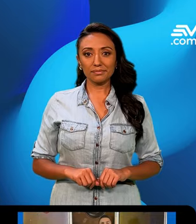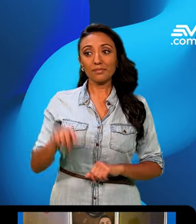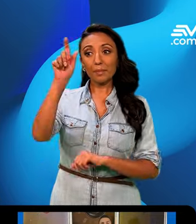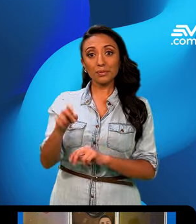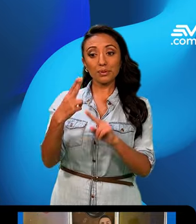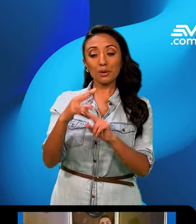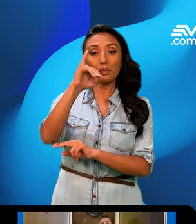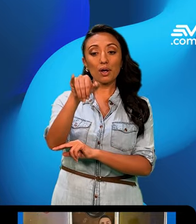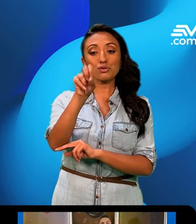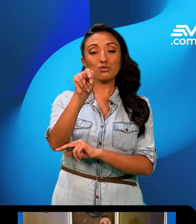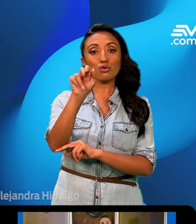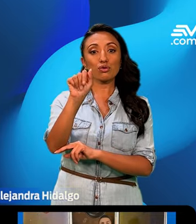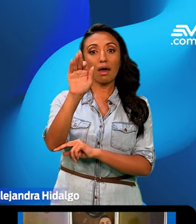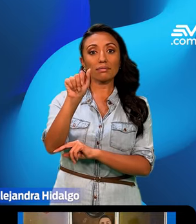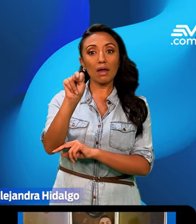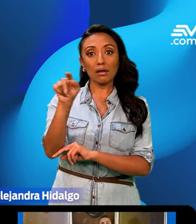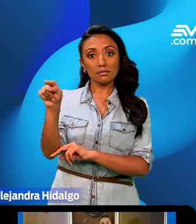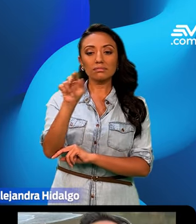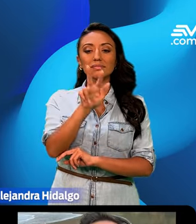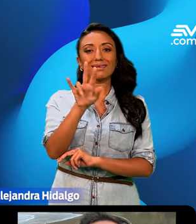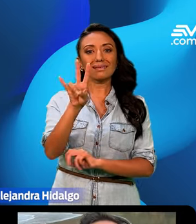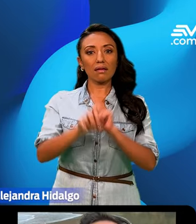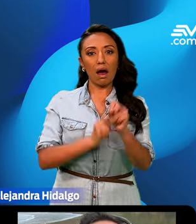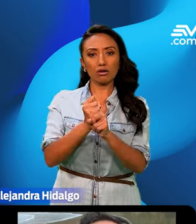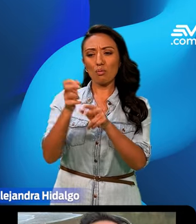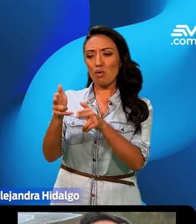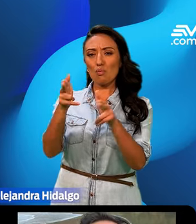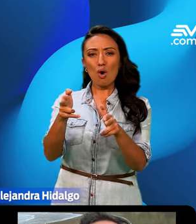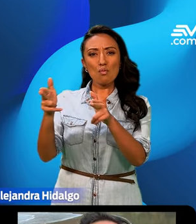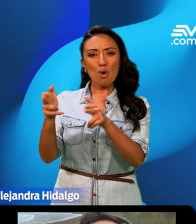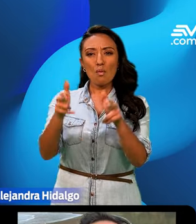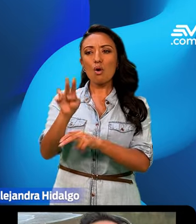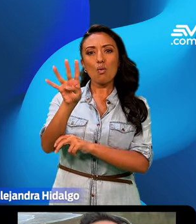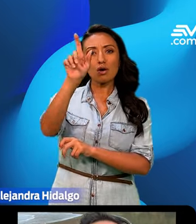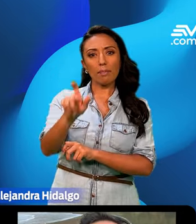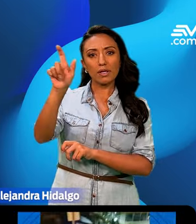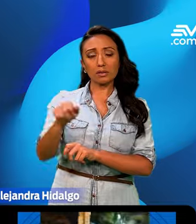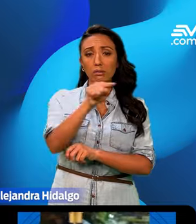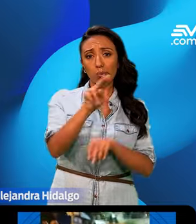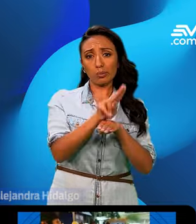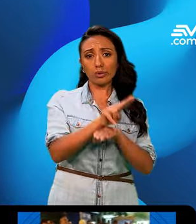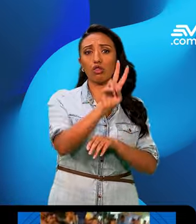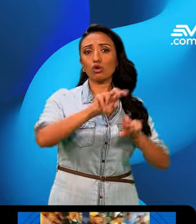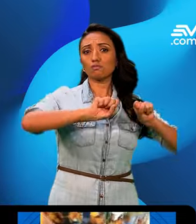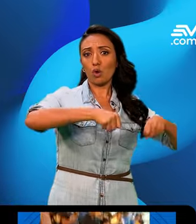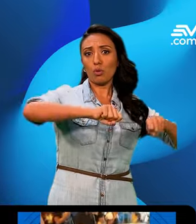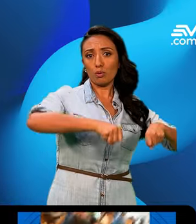A Jonathan Aníbal Sánchez Sánchez, de 37 años, lo acribillaron cuatro sicarios a bordo de dos motos, cuando circulaba en su